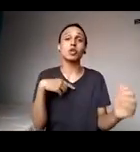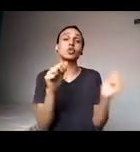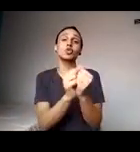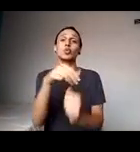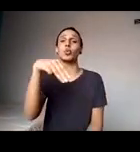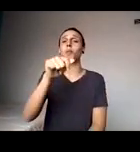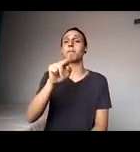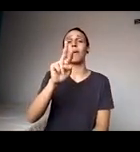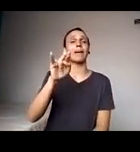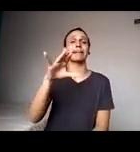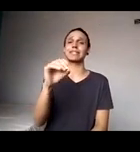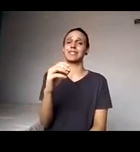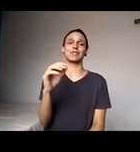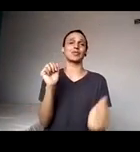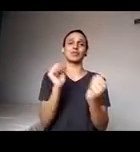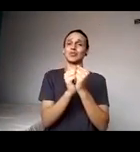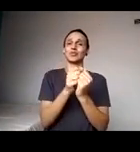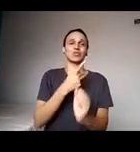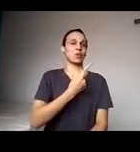trabalha numa mesma perspectiva.